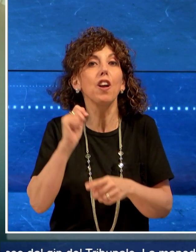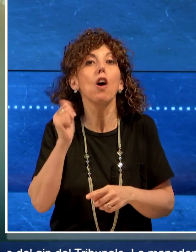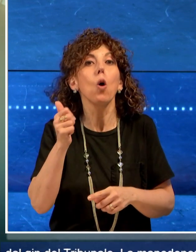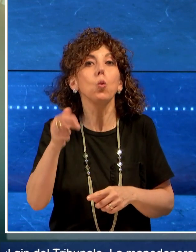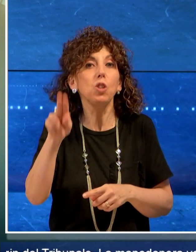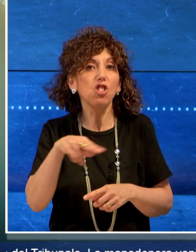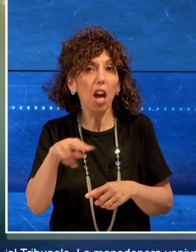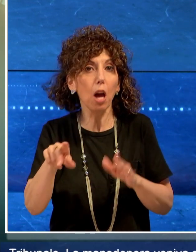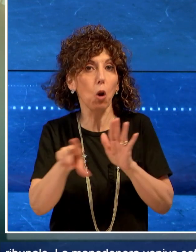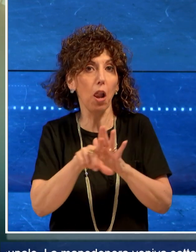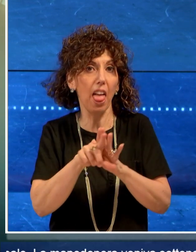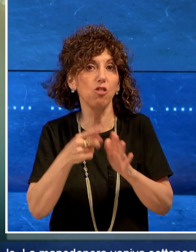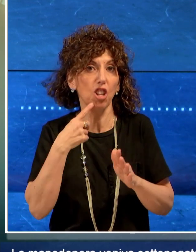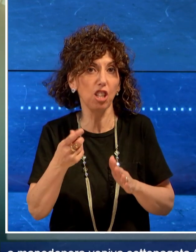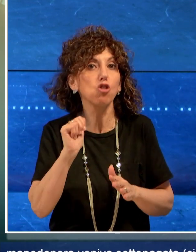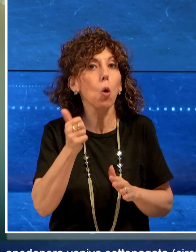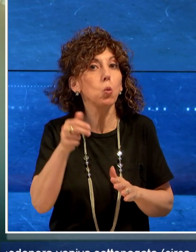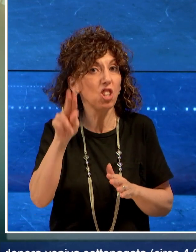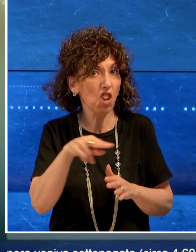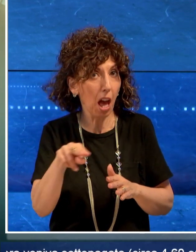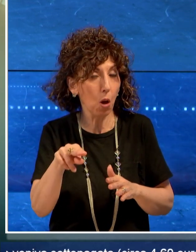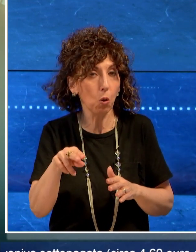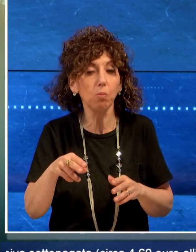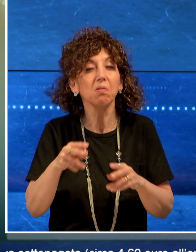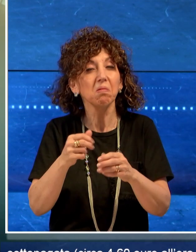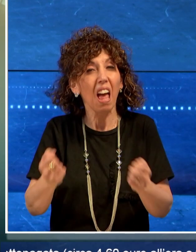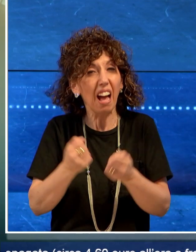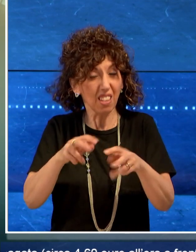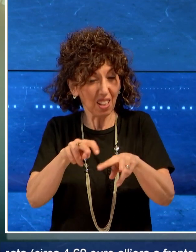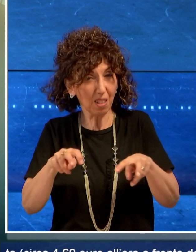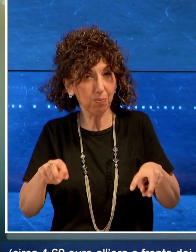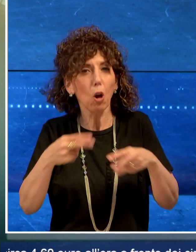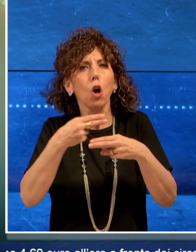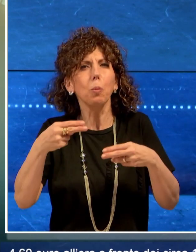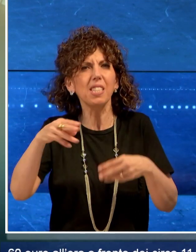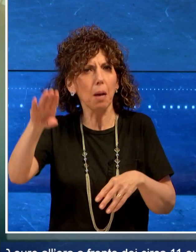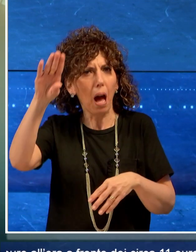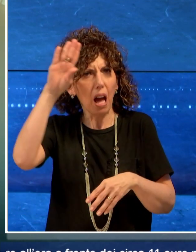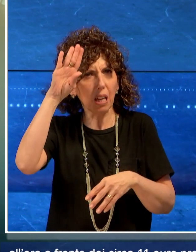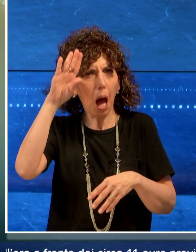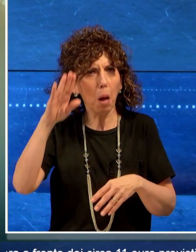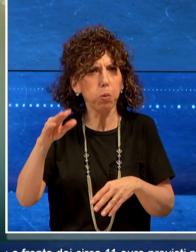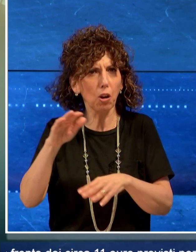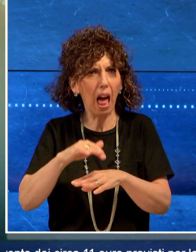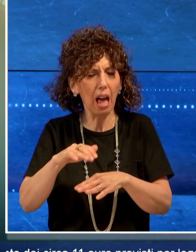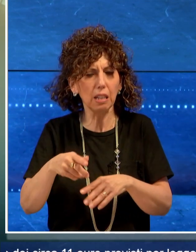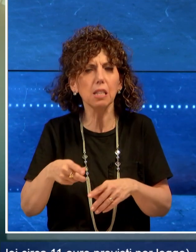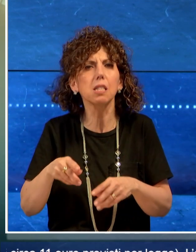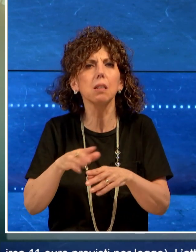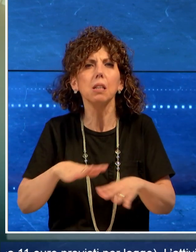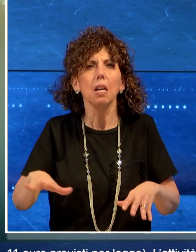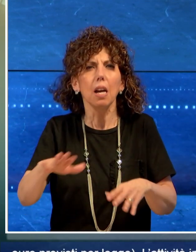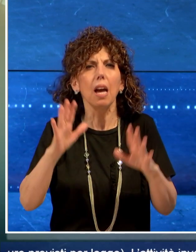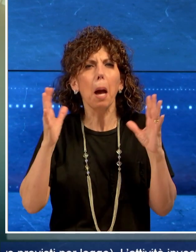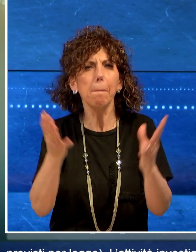legge. L'attività investigativa denominata Caporalis ha interessato la